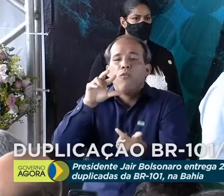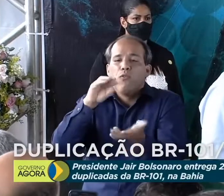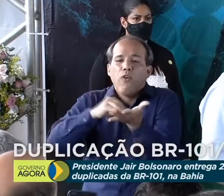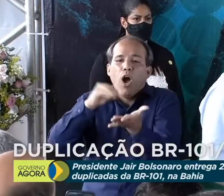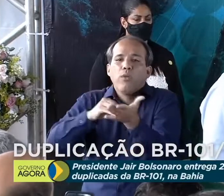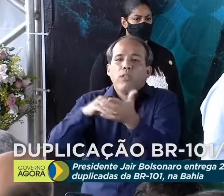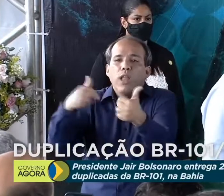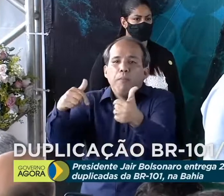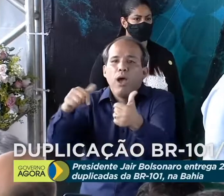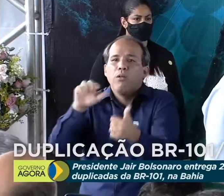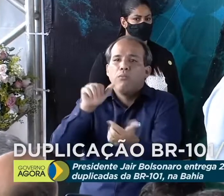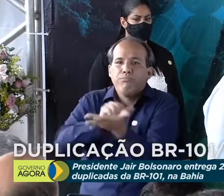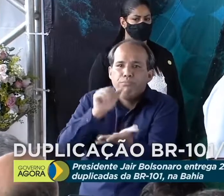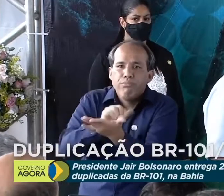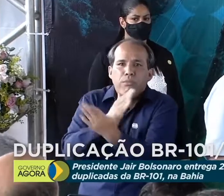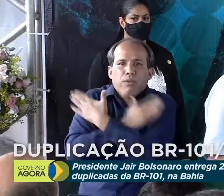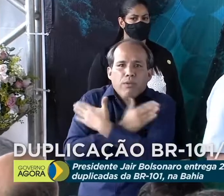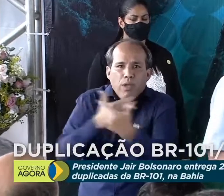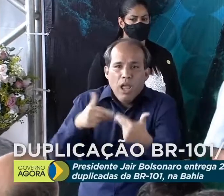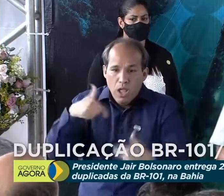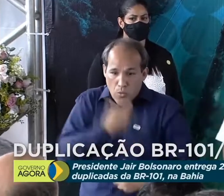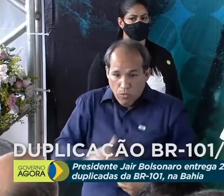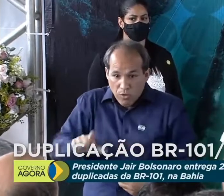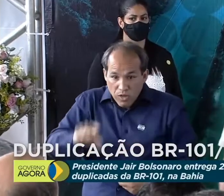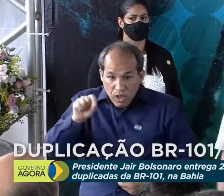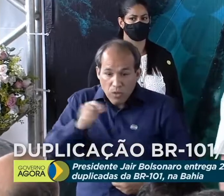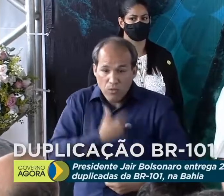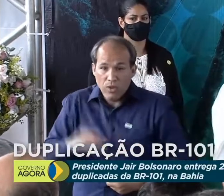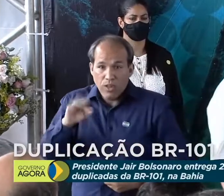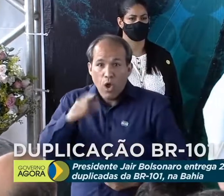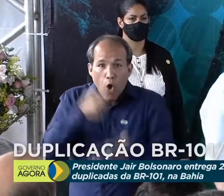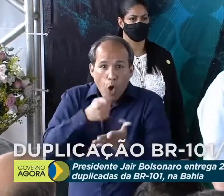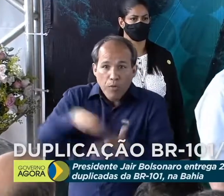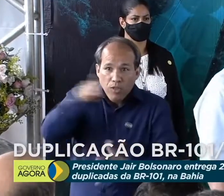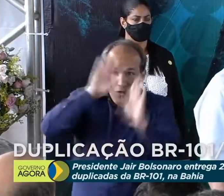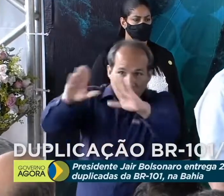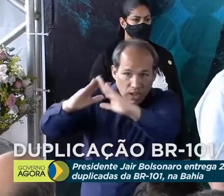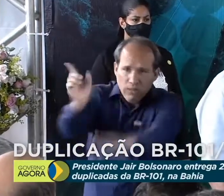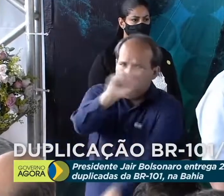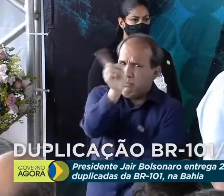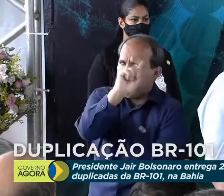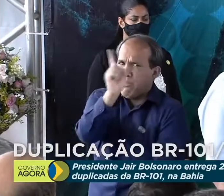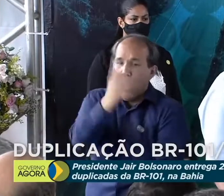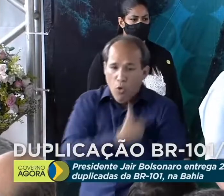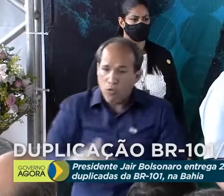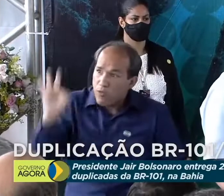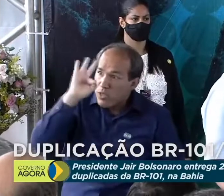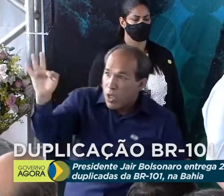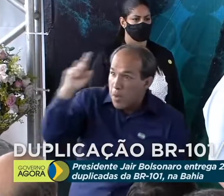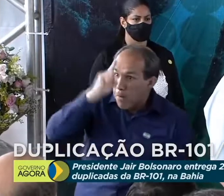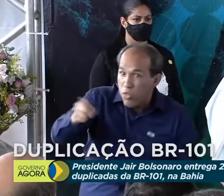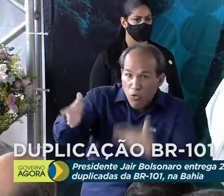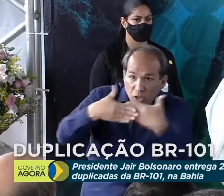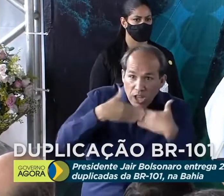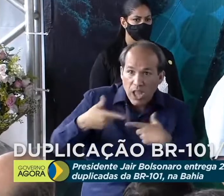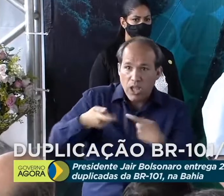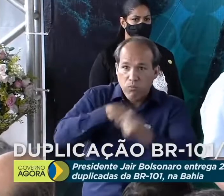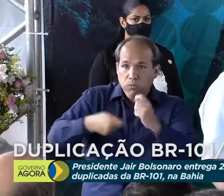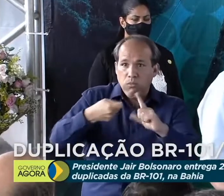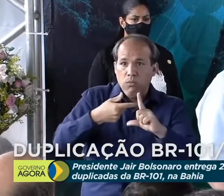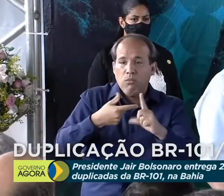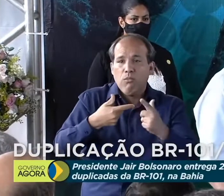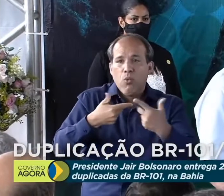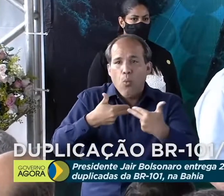foi o governo federal que obrigou vocês a ficar em casa. Não foi o governo federal que fechou o comércio.